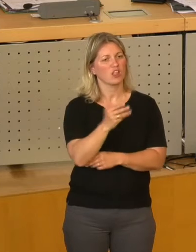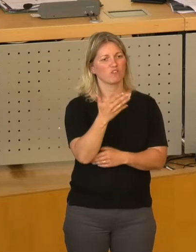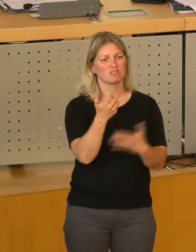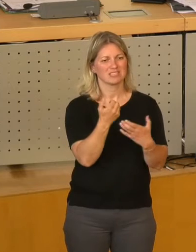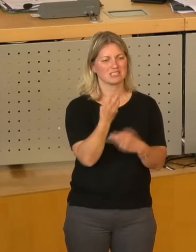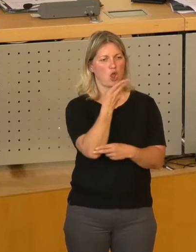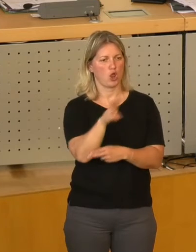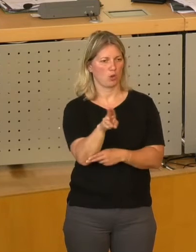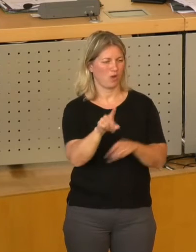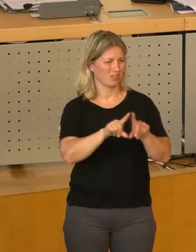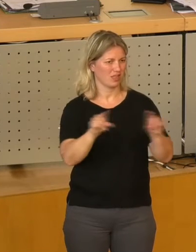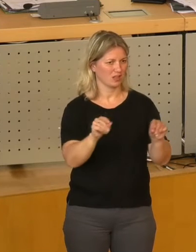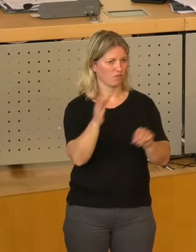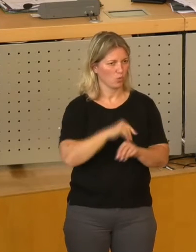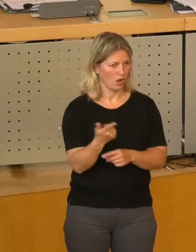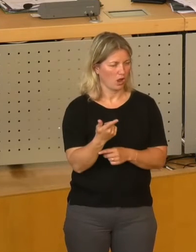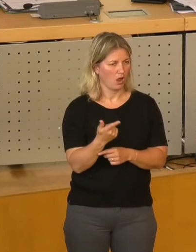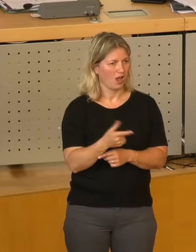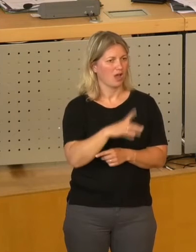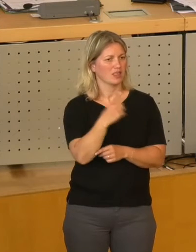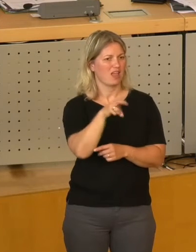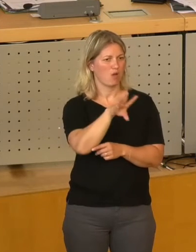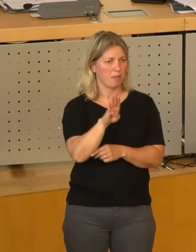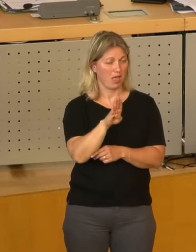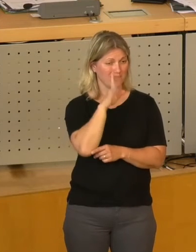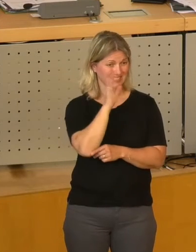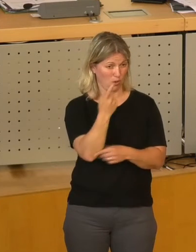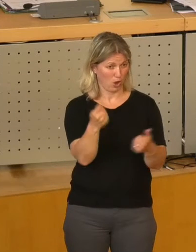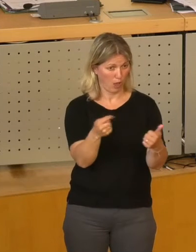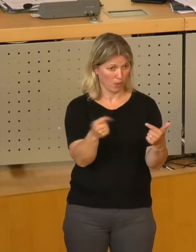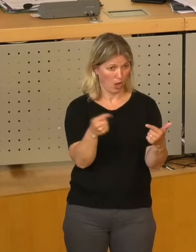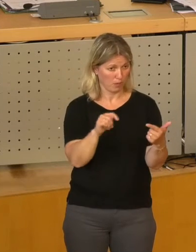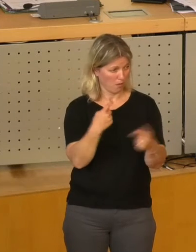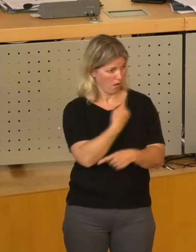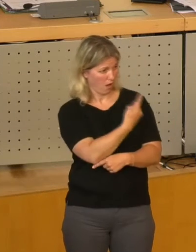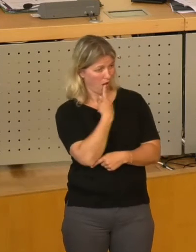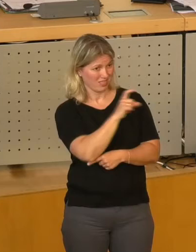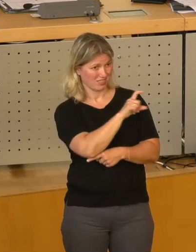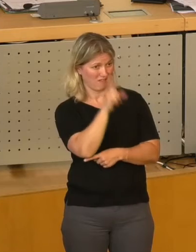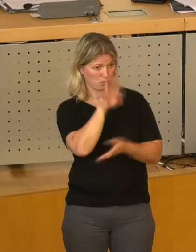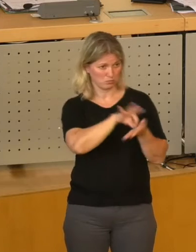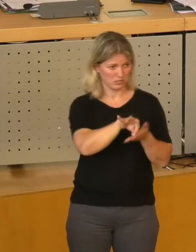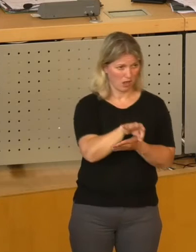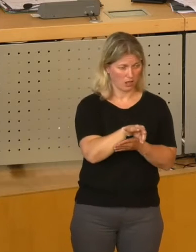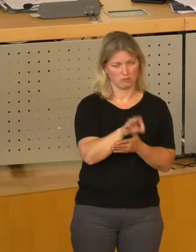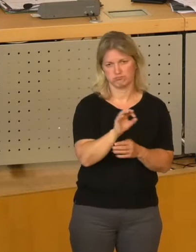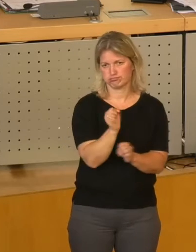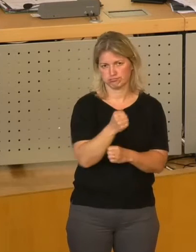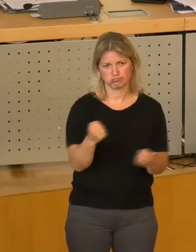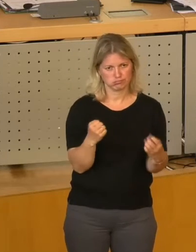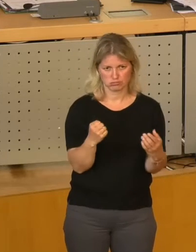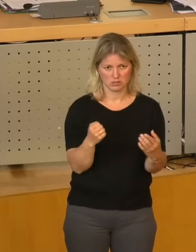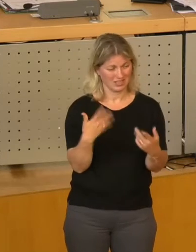DVB denke, dann wird mir tatsächlich Angst und Bange. Und ich sage Ihnen ganz ehrlich, dann ist auch die Belastungsgrenze dieses